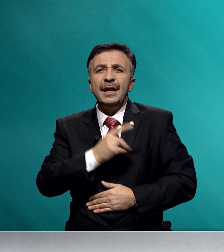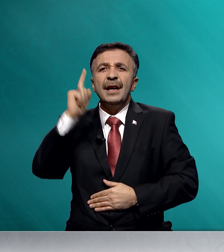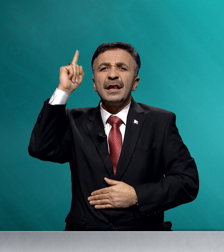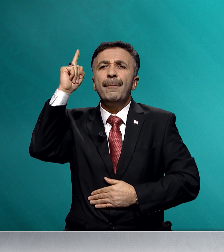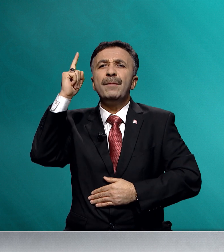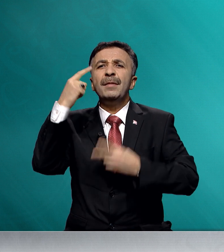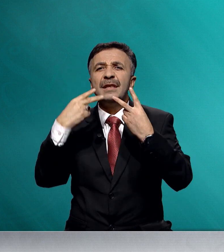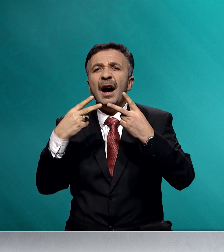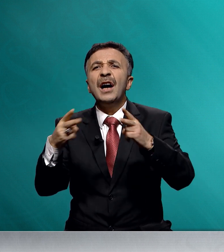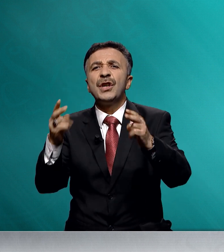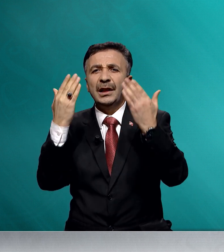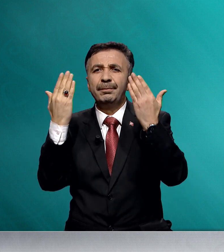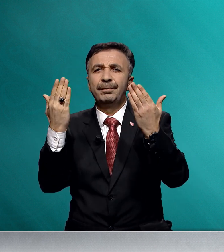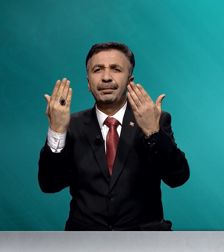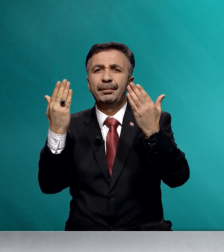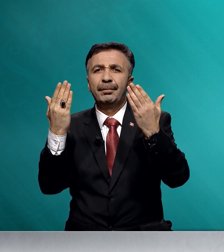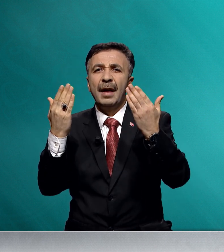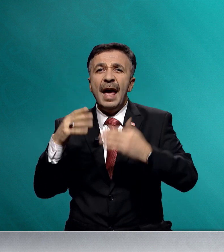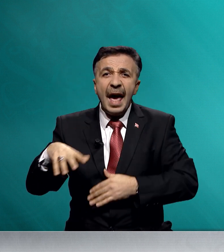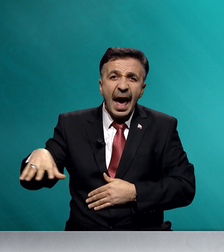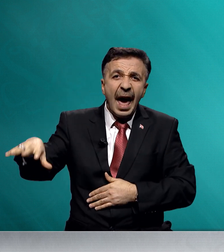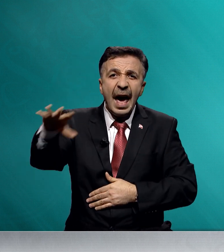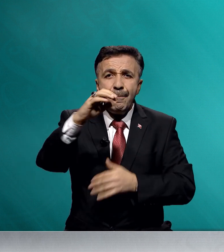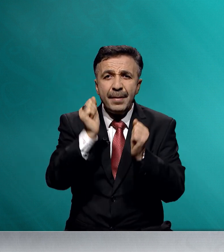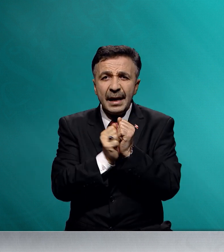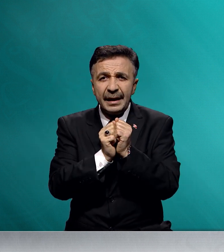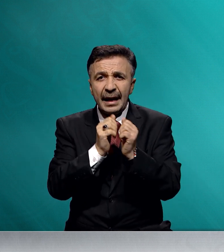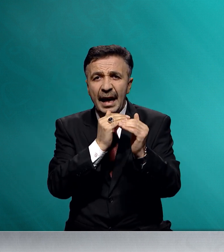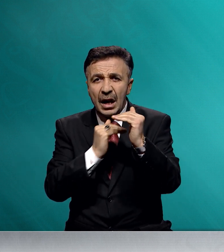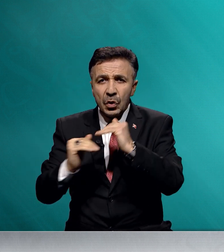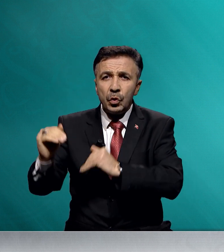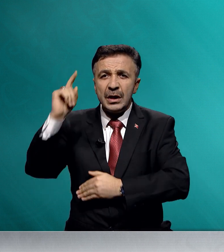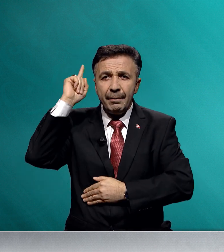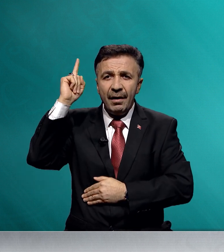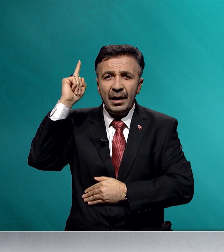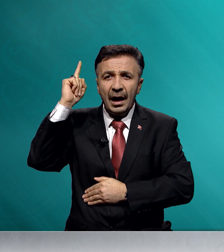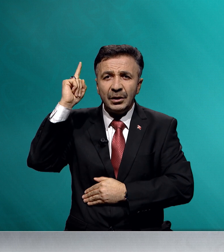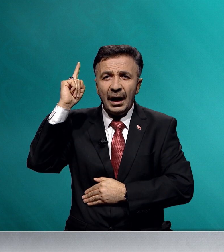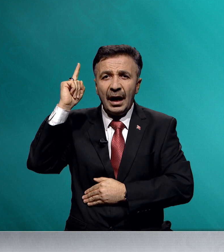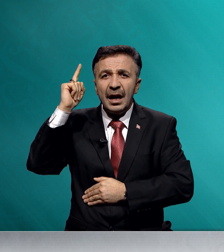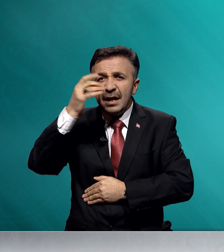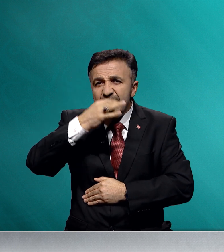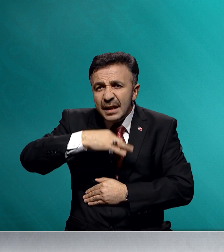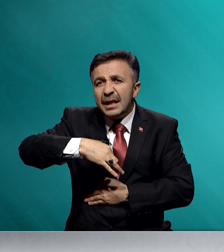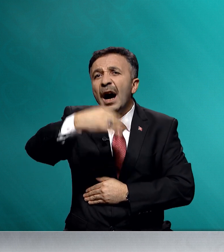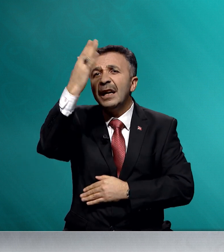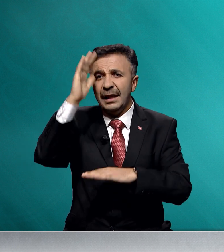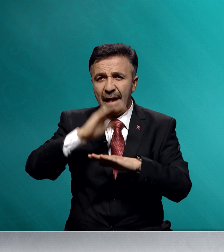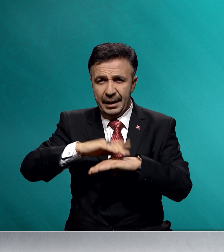Rabbimize açalım. Hep birlikte Yüce Mevla'mıza niyaz edelim.